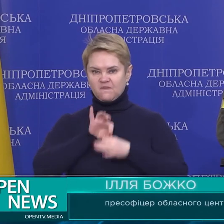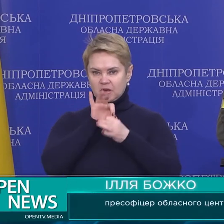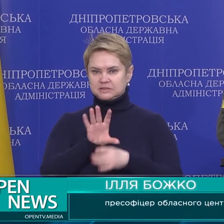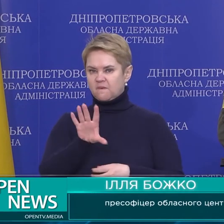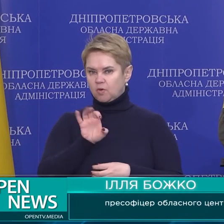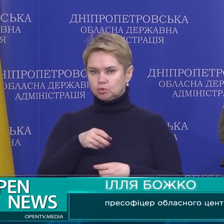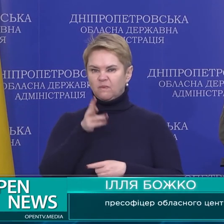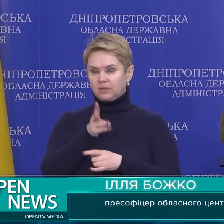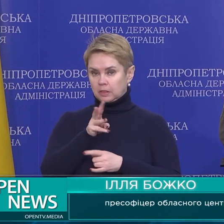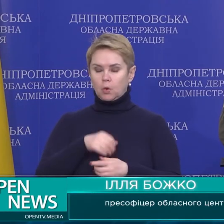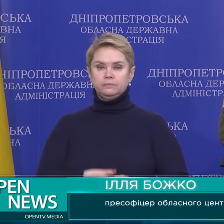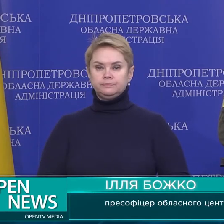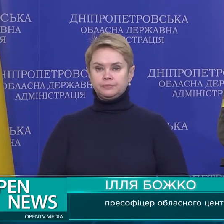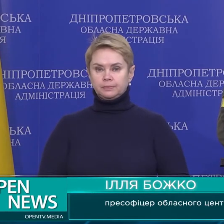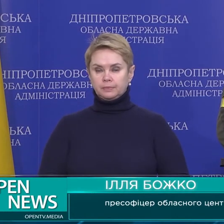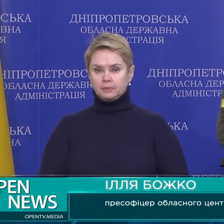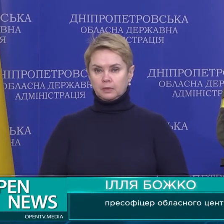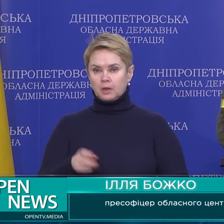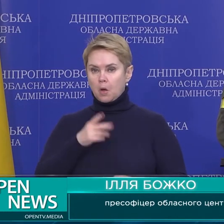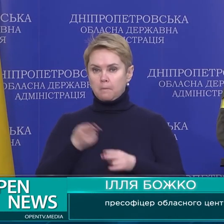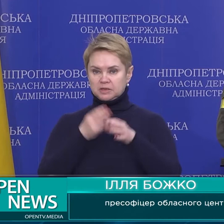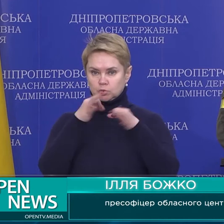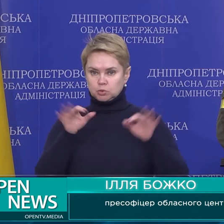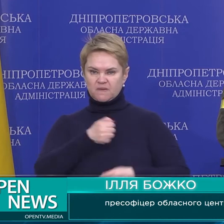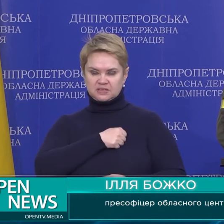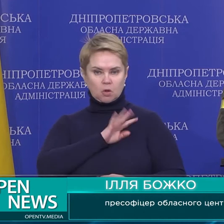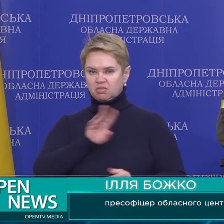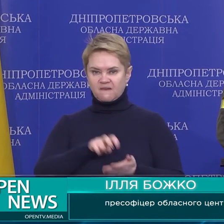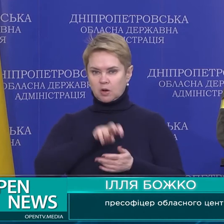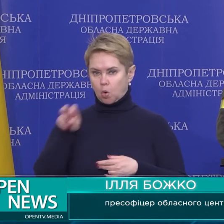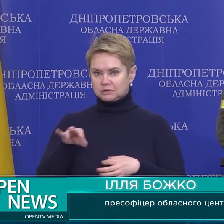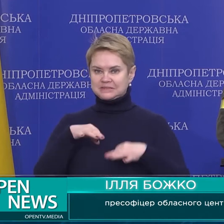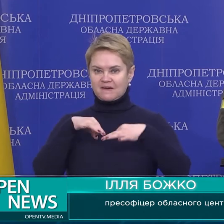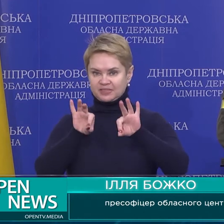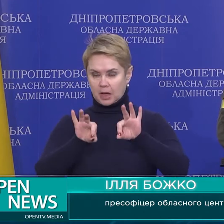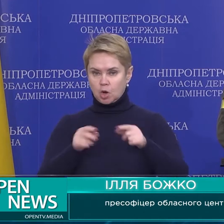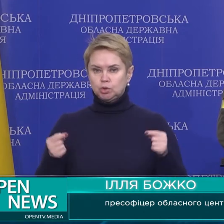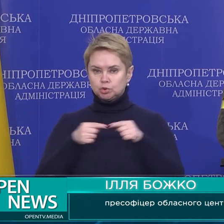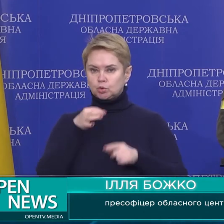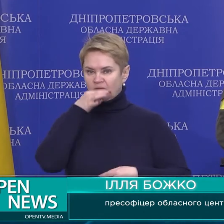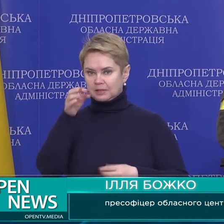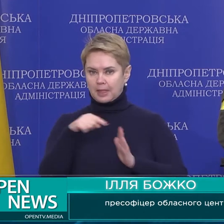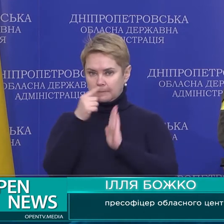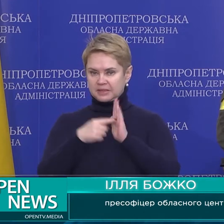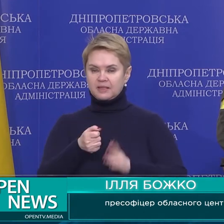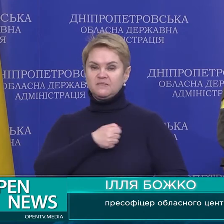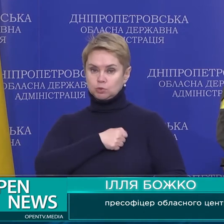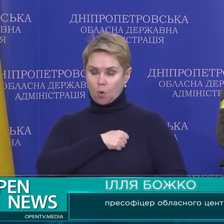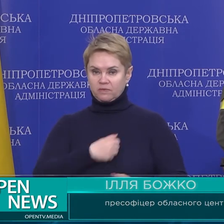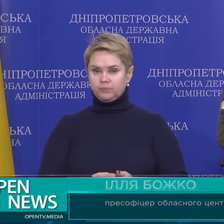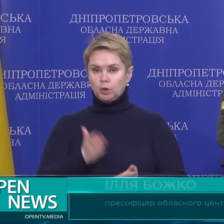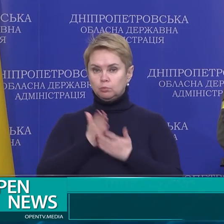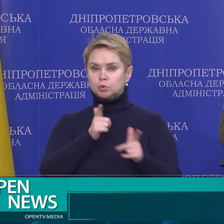фото чи відеозйомку, без дозволу військових не виходити з авта, чітко відповідати на питання військових,